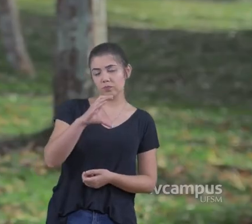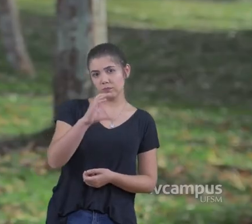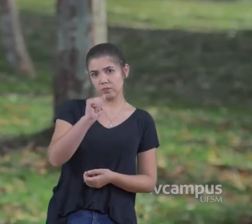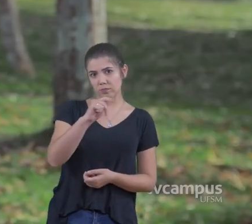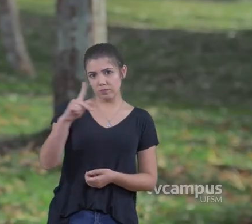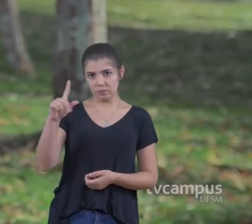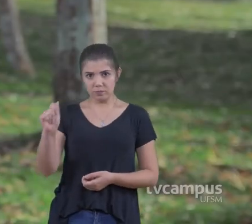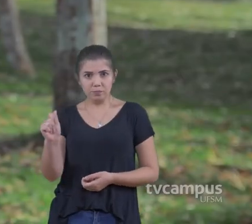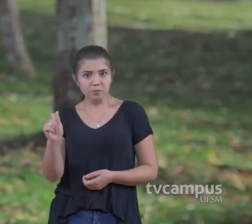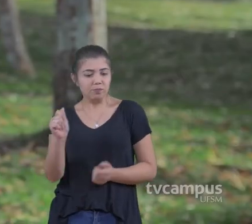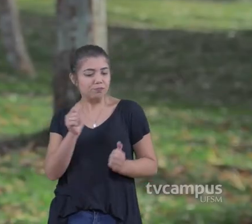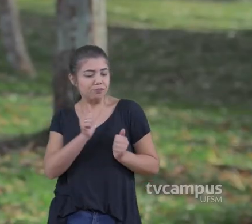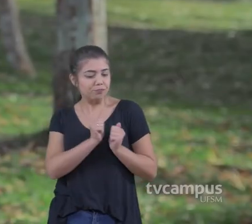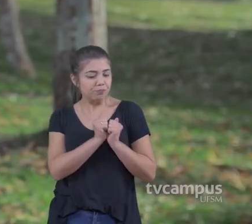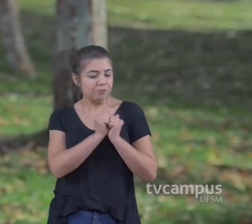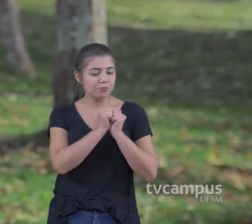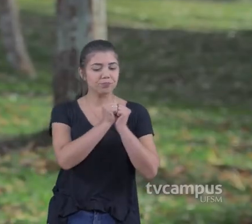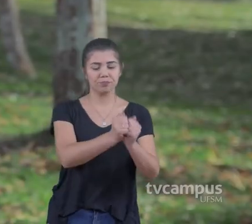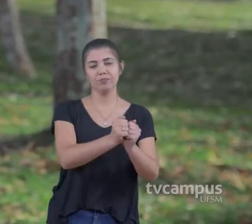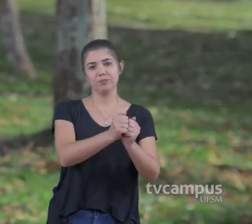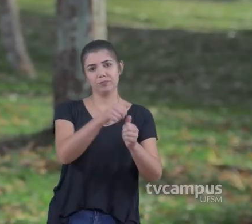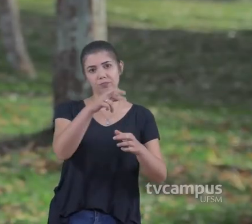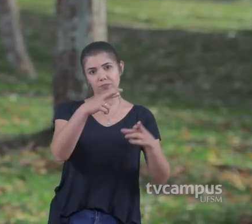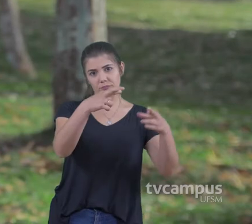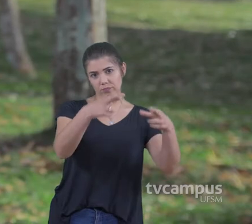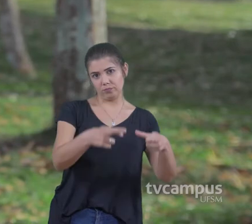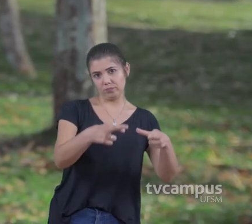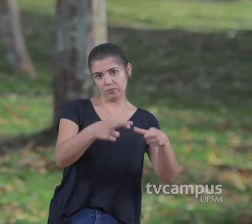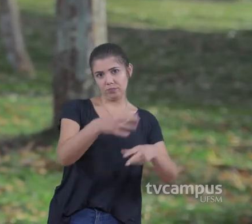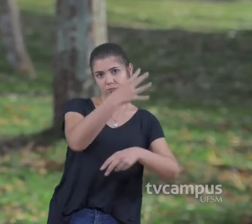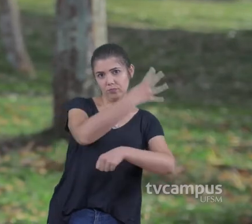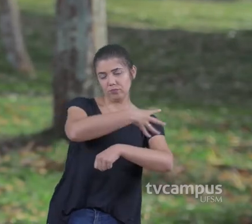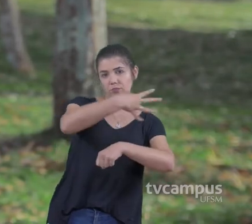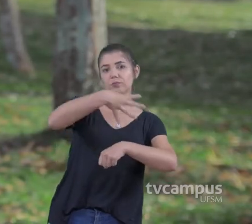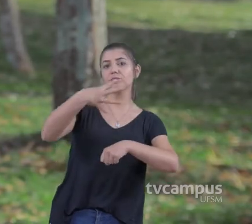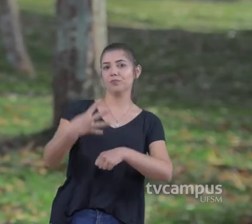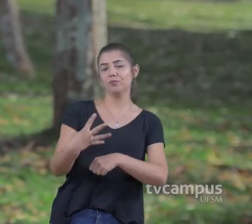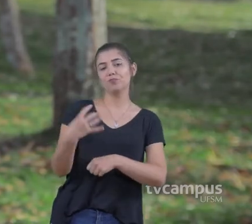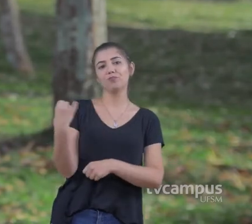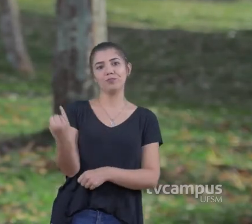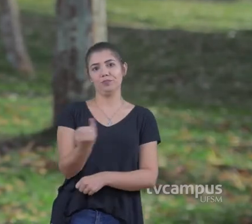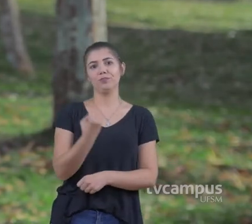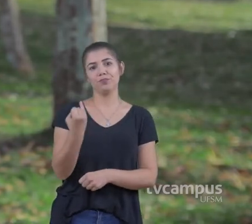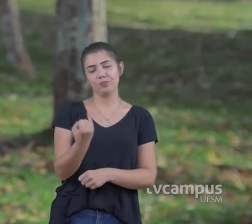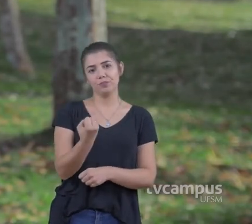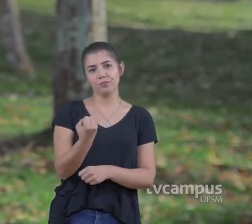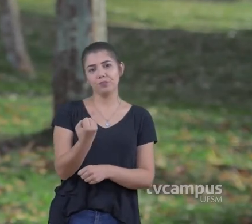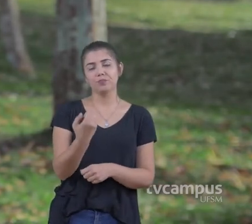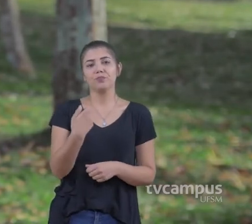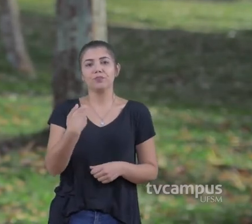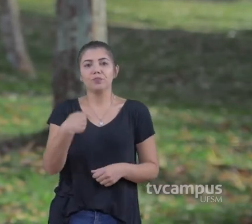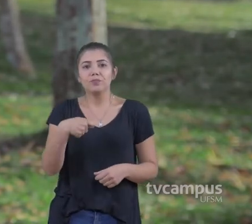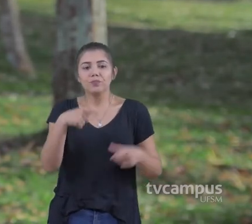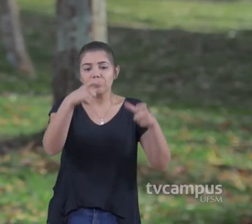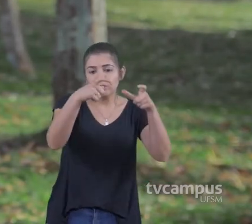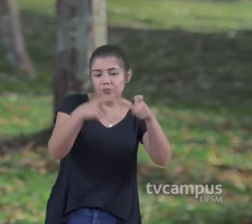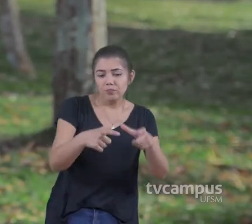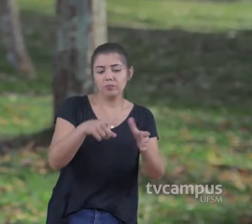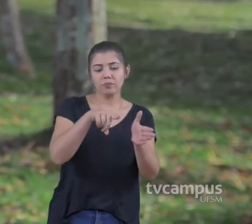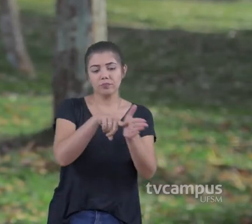Eu acho que são dois pontos de importância muito grande Para se ter um centro de pesquisa paleontológica na região A logística